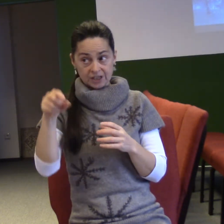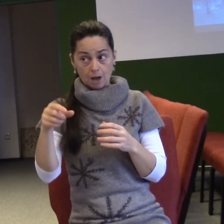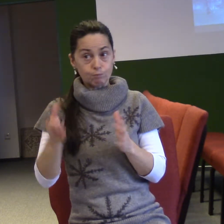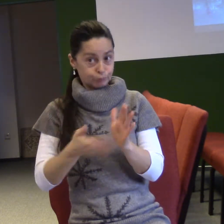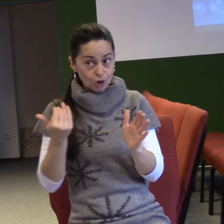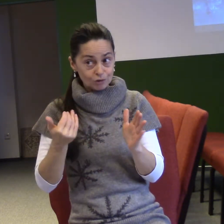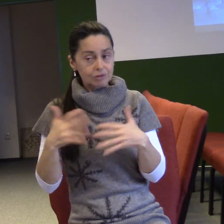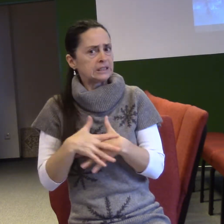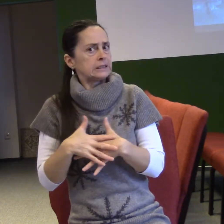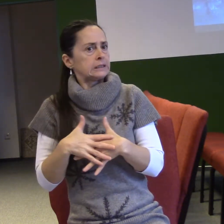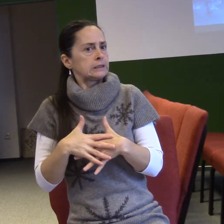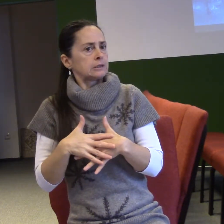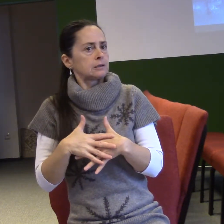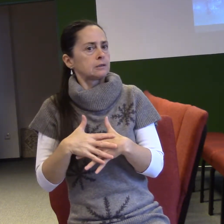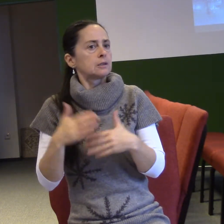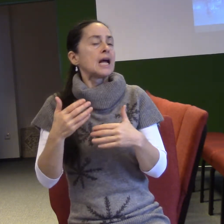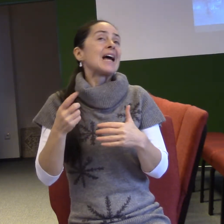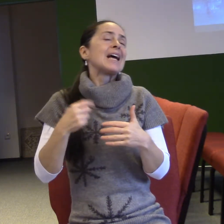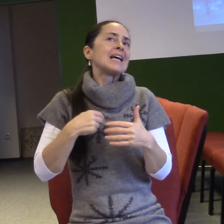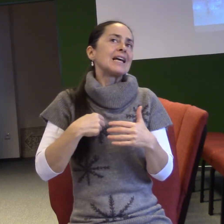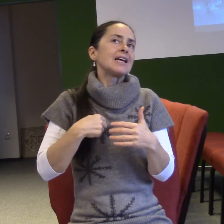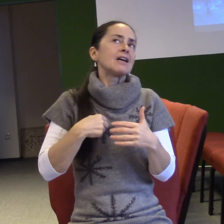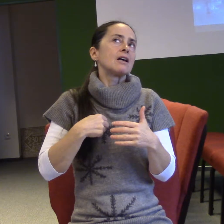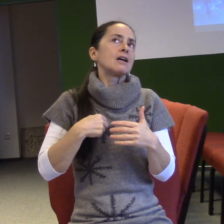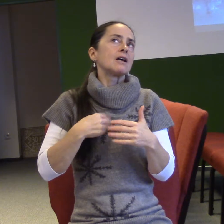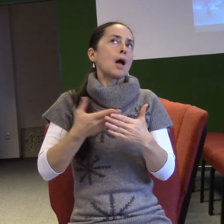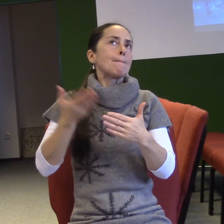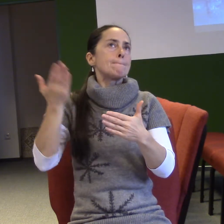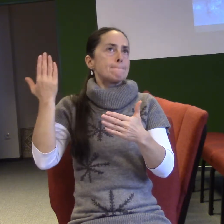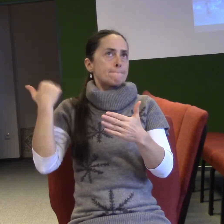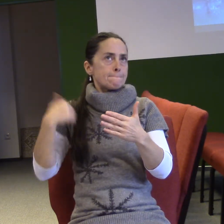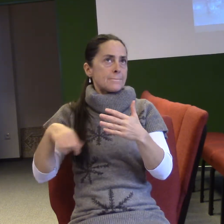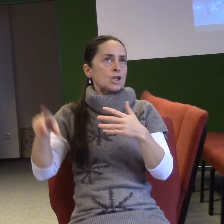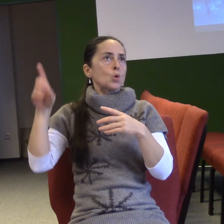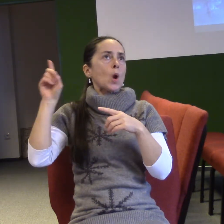Myslíte, že už se někdy v minulosti stalo, že někdo se dotkl boží schrány a měl s tím trochu problém na životě?